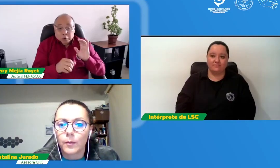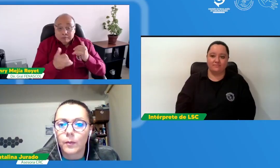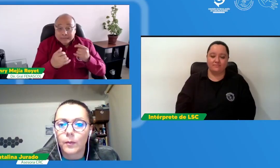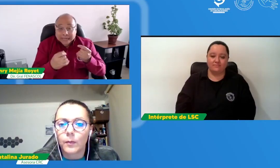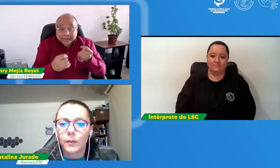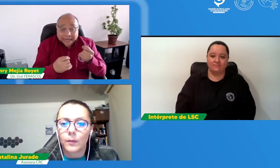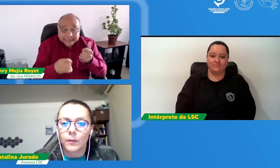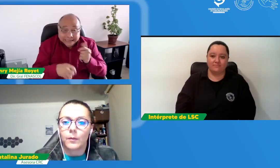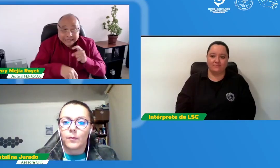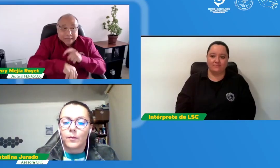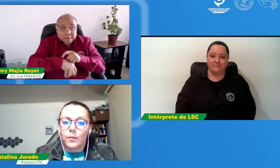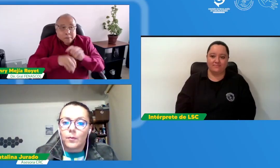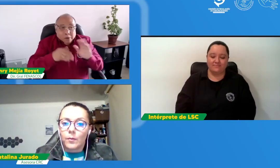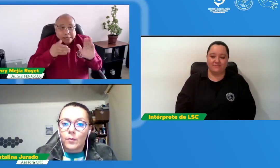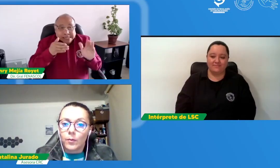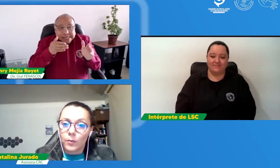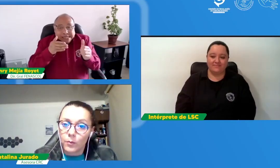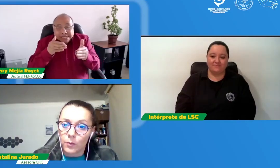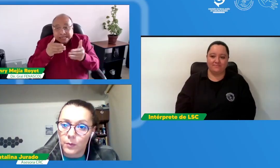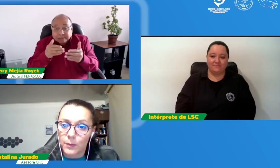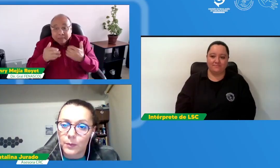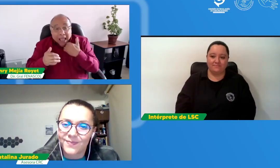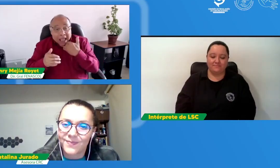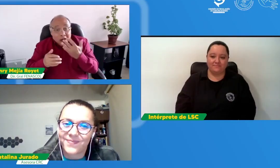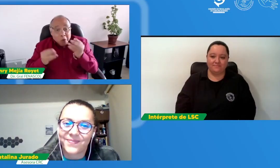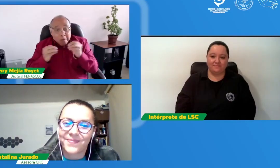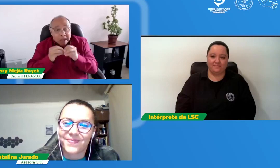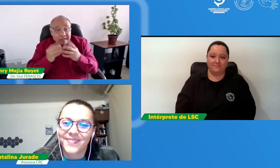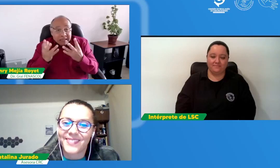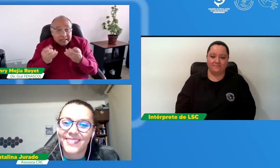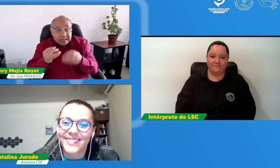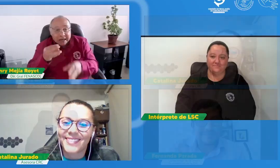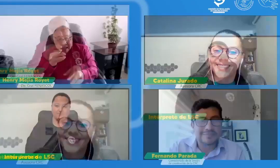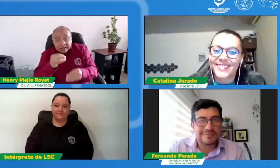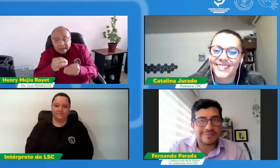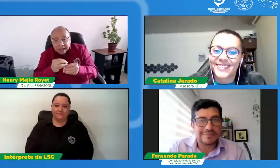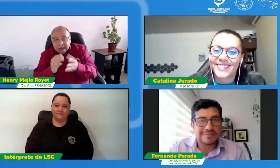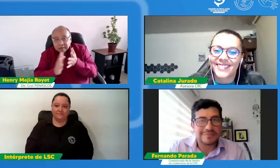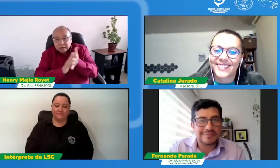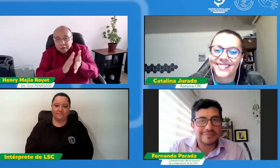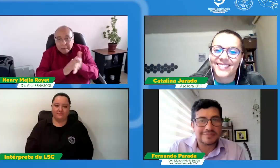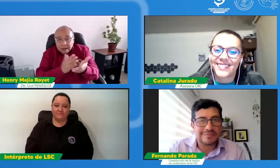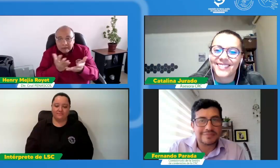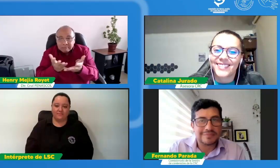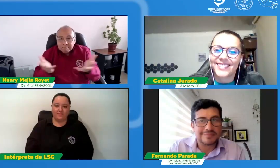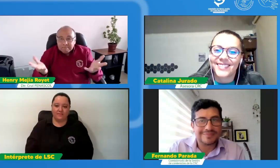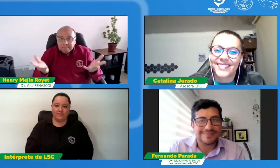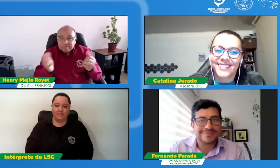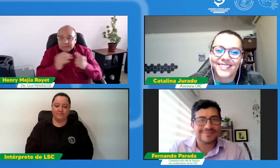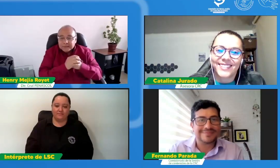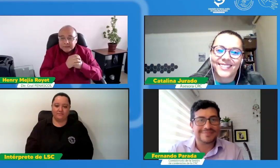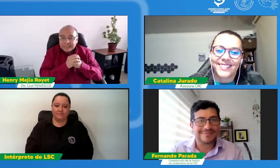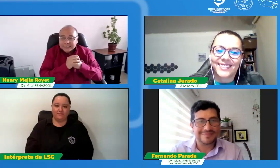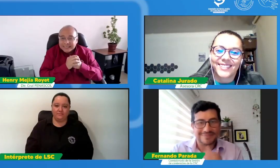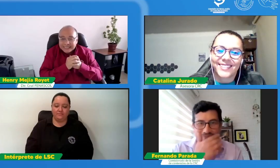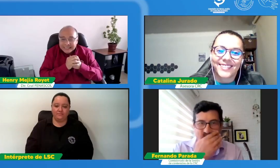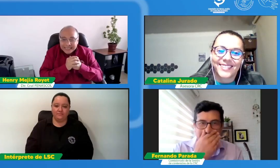perfecto bueno ya casi se nos acaba el tiempo no sé si de pronto alguno de los dos quiera